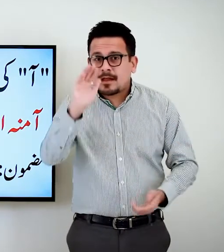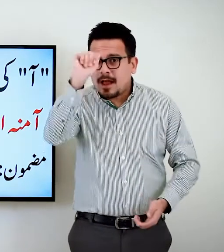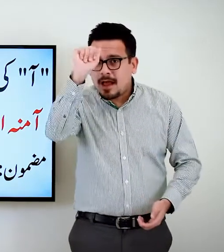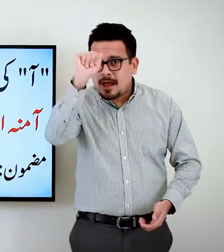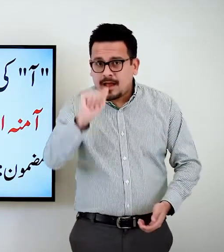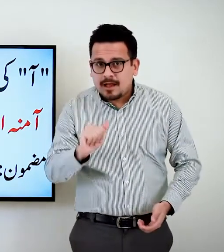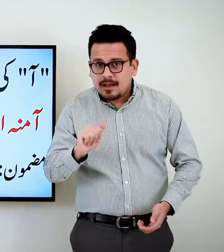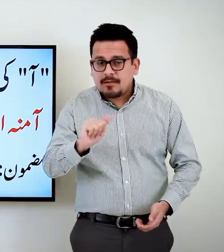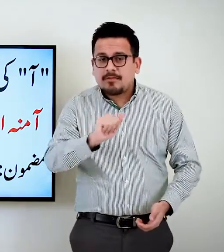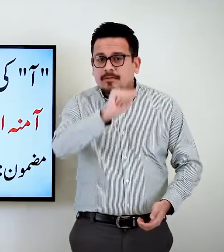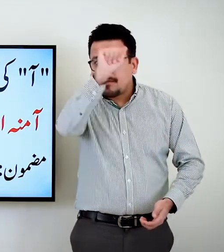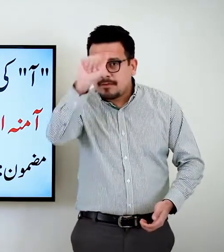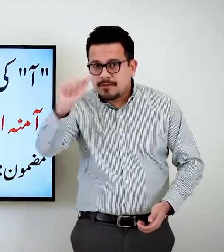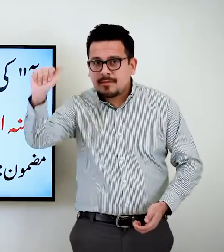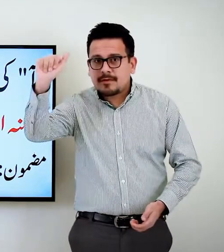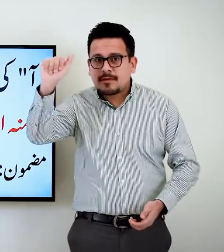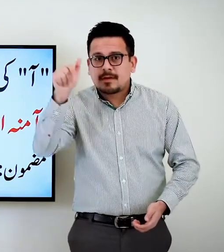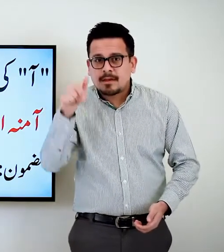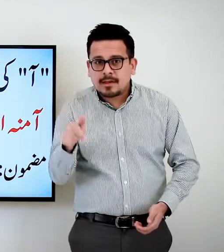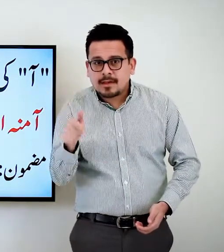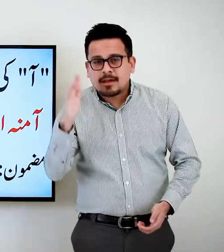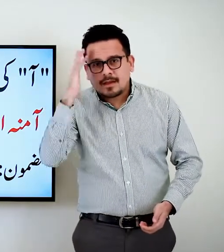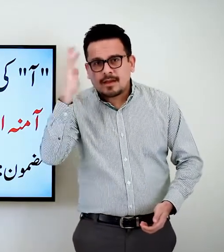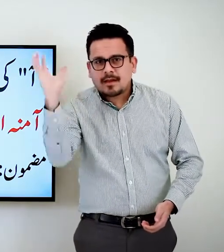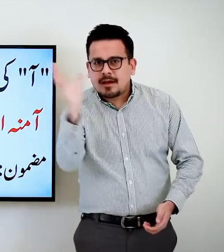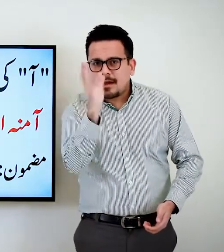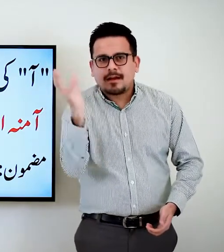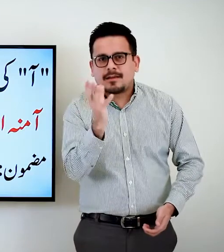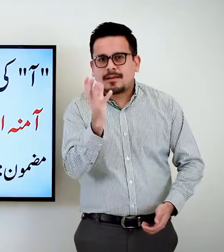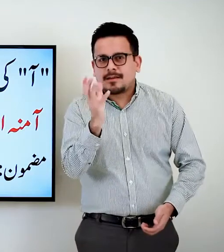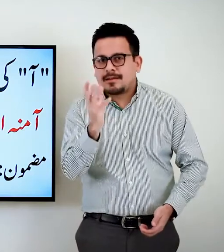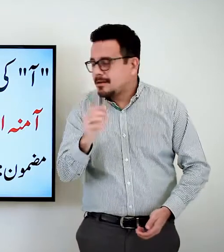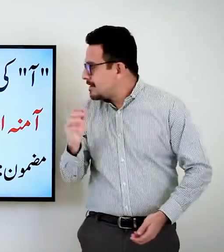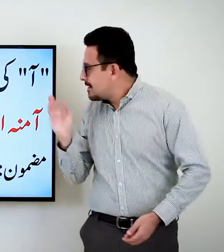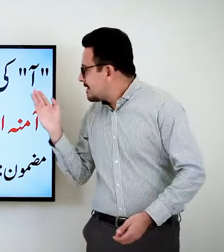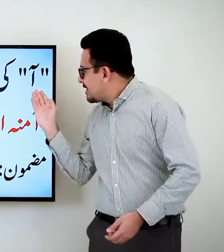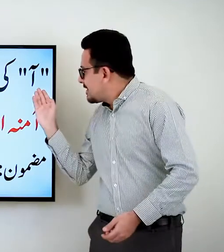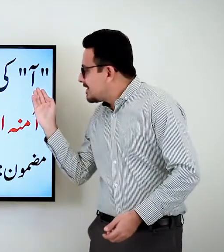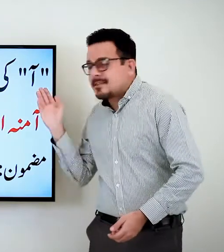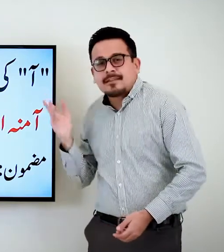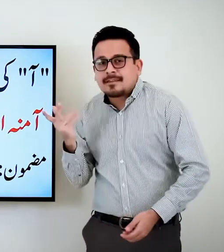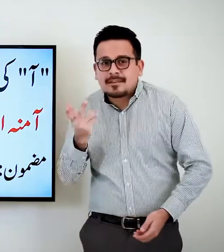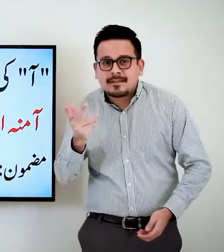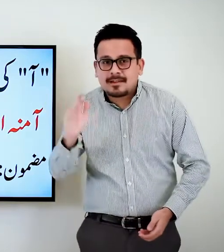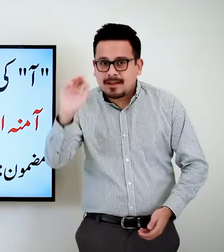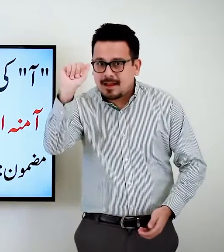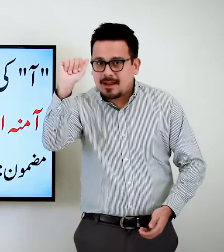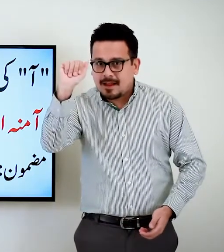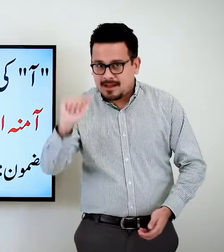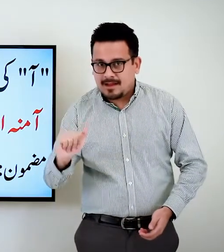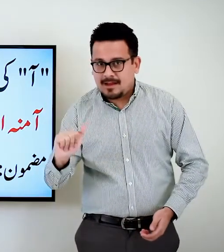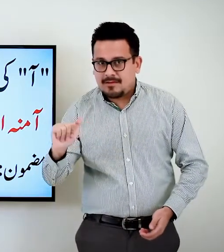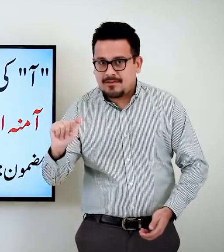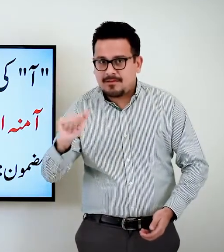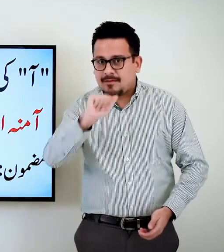अलिफ मद्जबर आ की कहानी ये क्या है अलिफ मद्जबर आ?